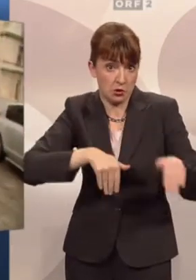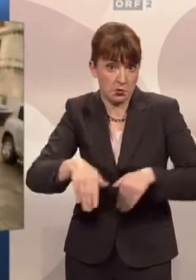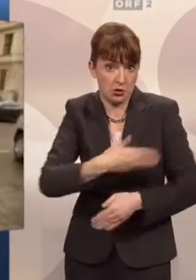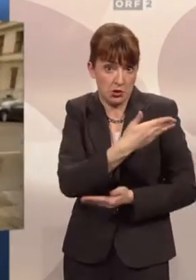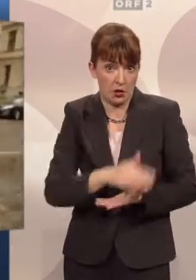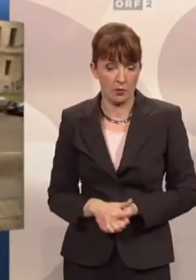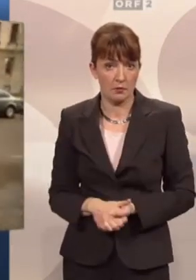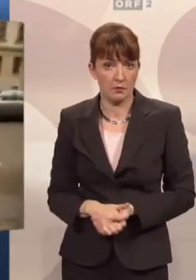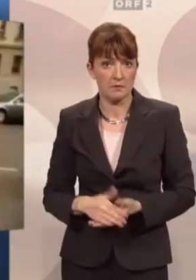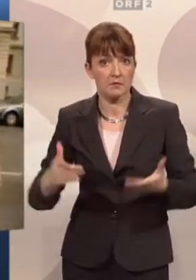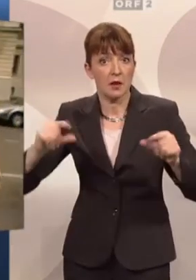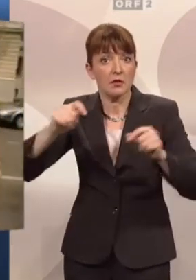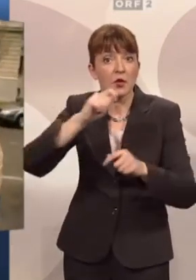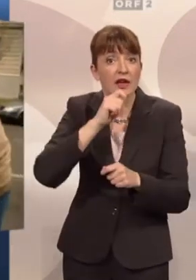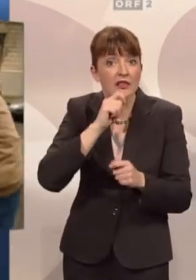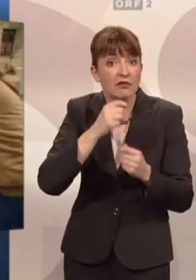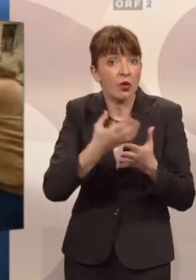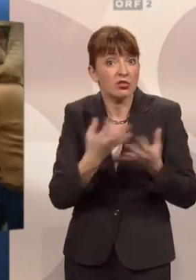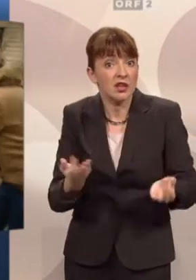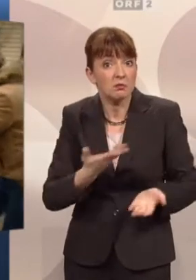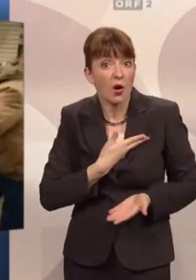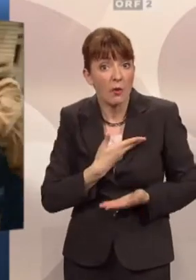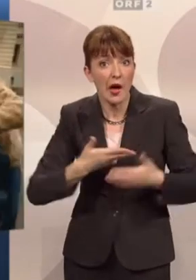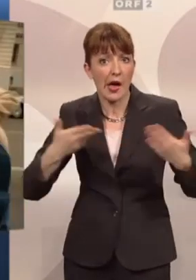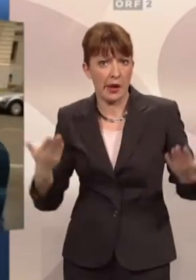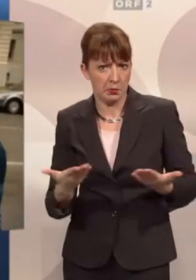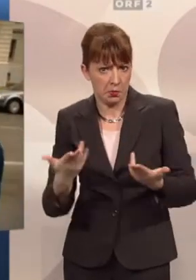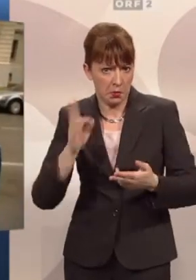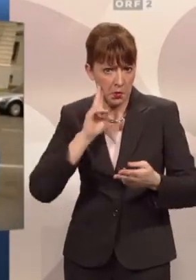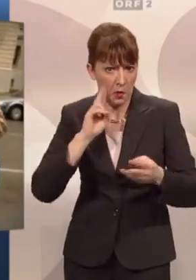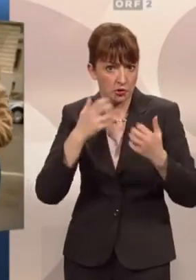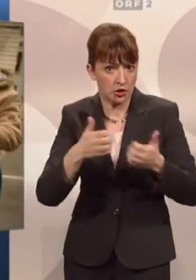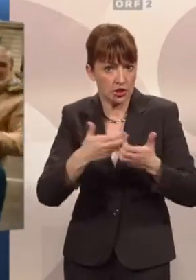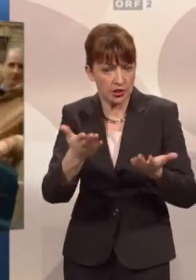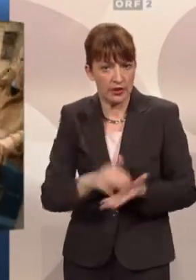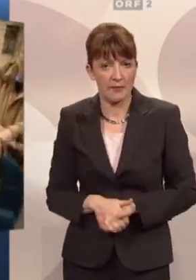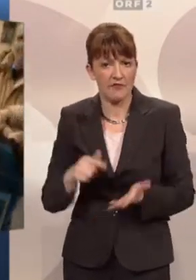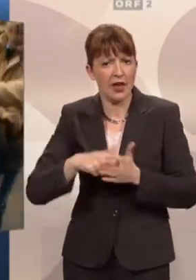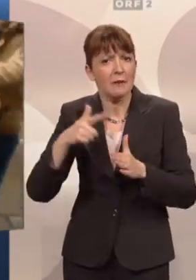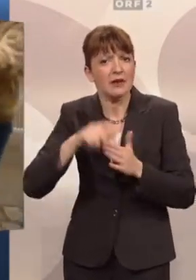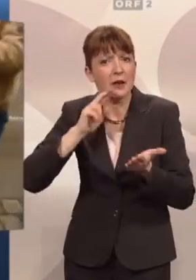sei zuständig. Interview bekamen wir jedenfalls keines zur seltsamen Geschichte rund um den Behindertenparkplatz.